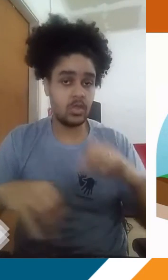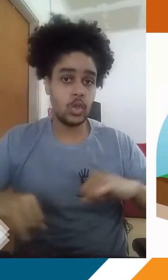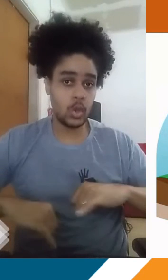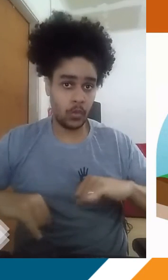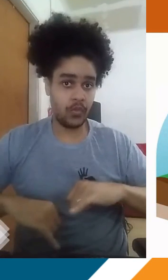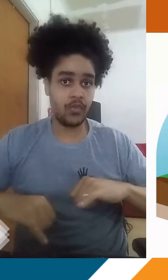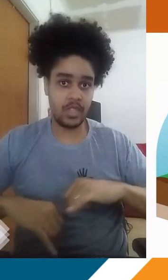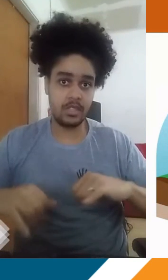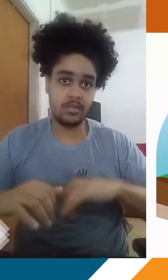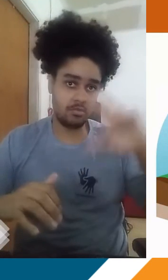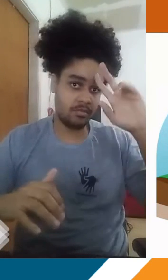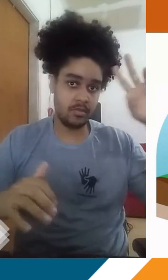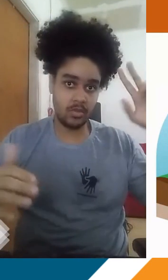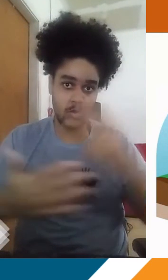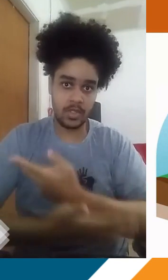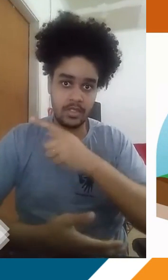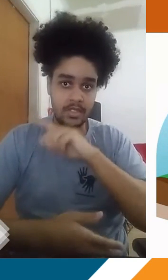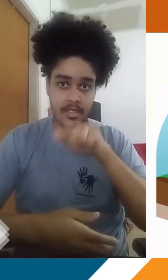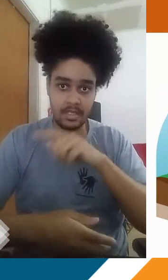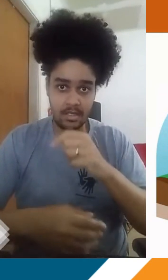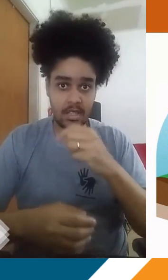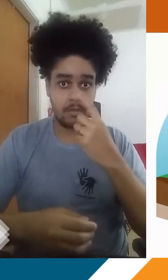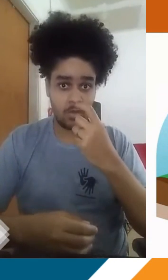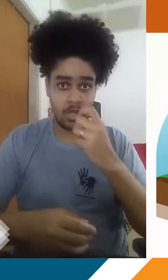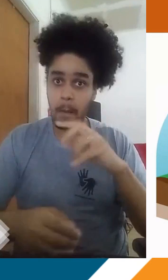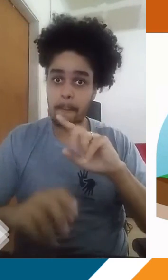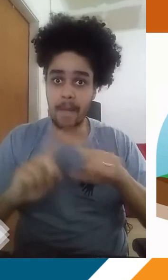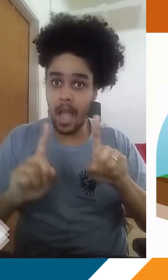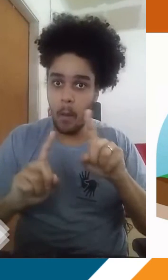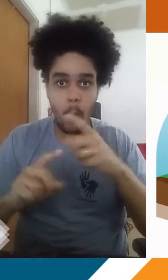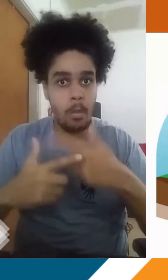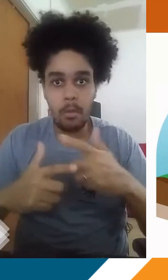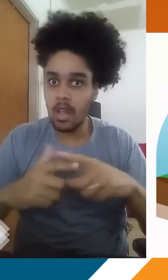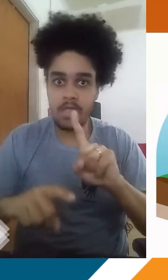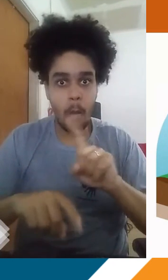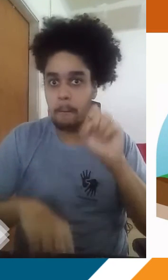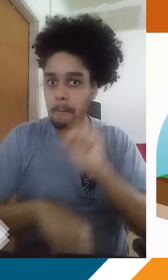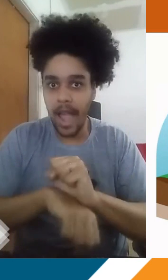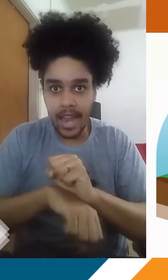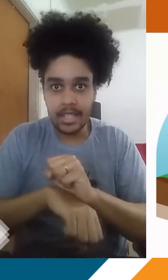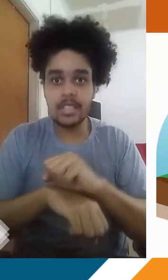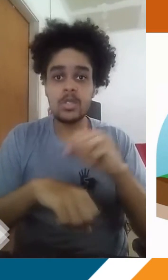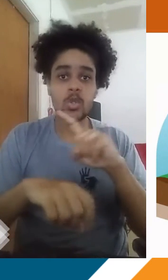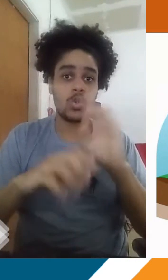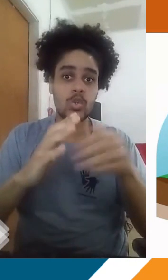fossem e sofressem com as consequências dessa poluição. Só que o problema não para por aí, porque tudo que está